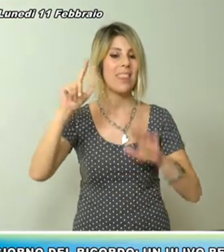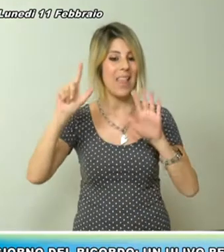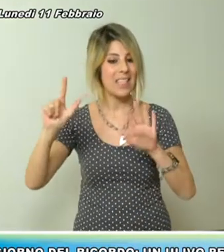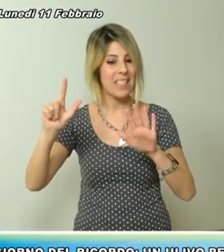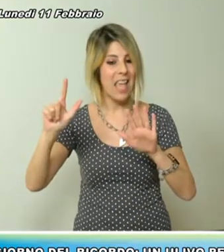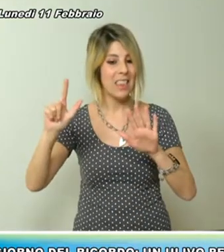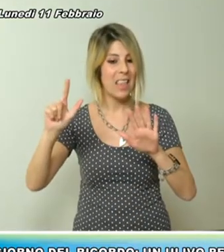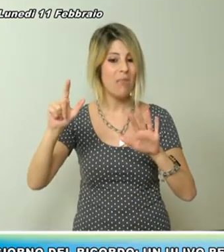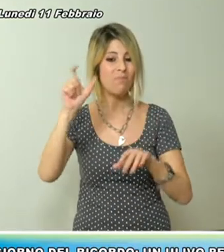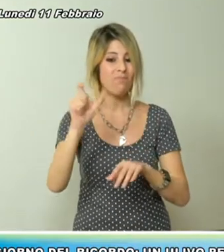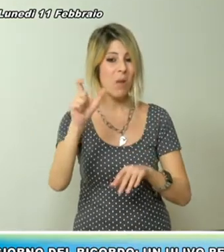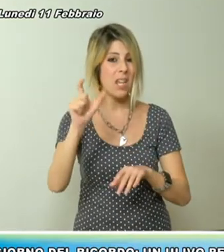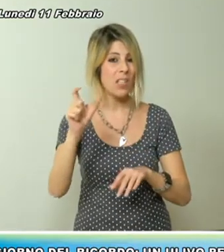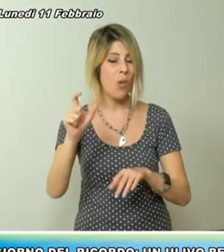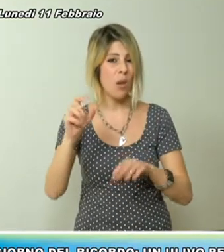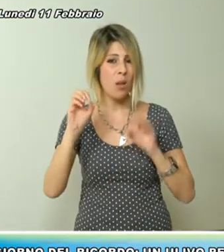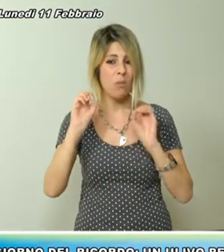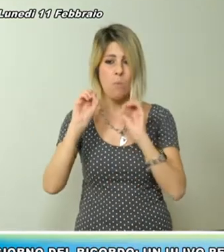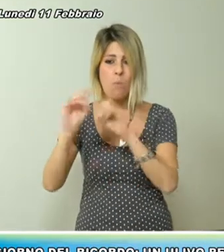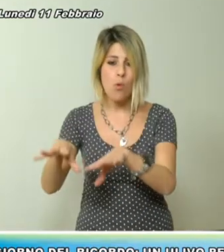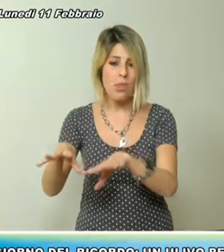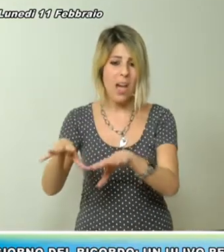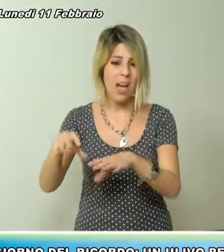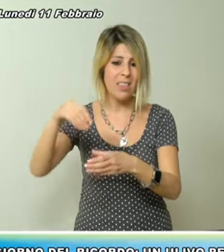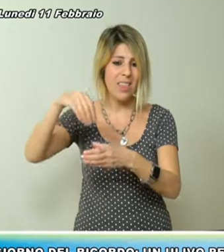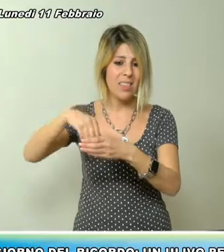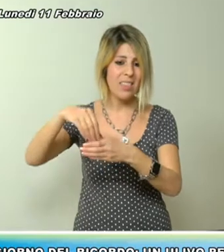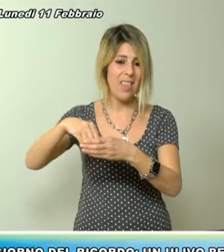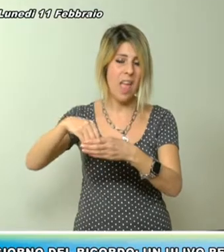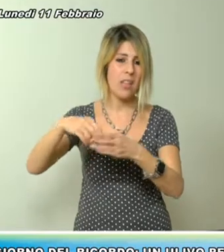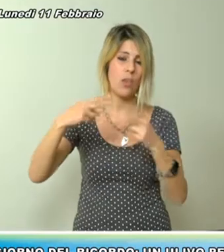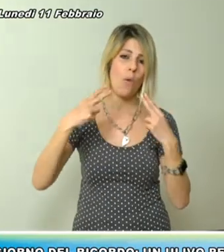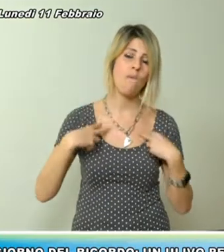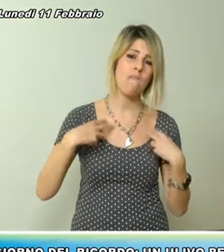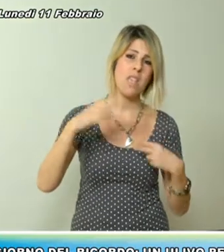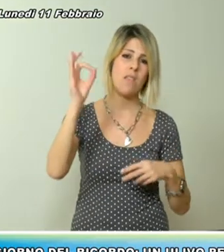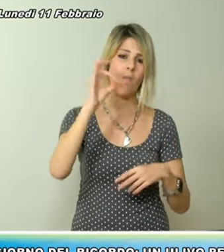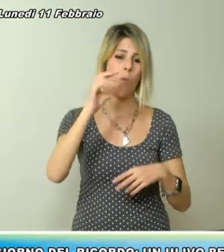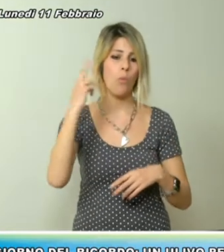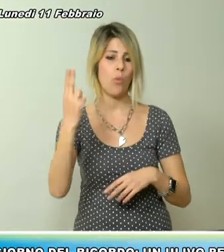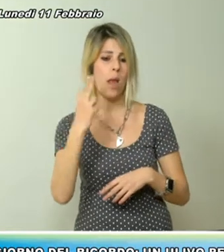Una tragedia dimenticata dalla storia contemporanea, fino al 2004,